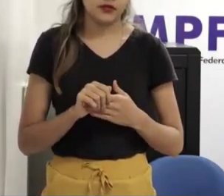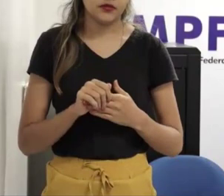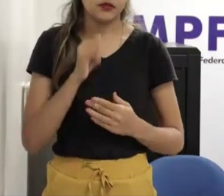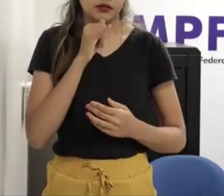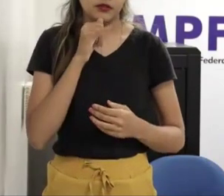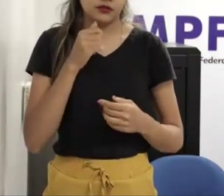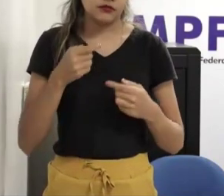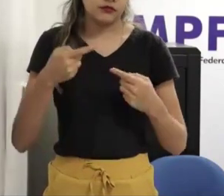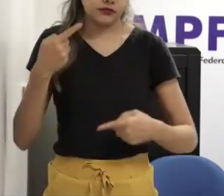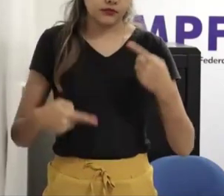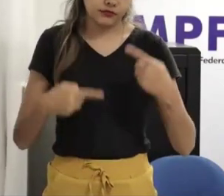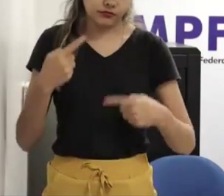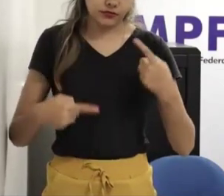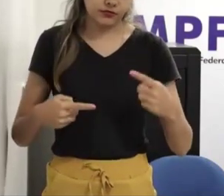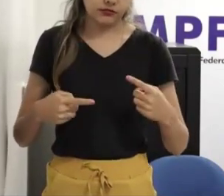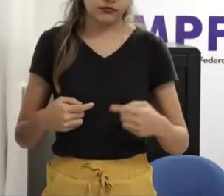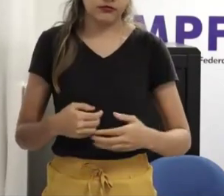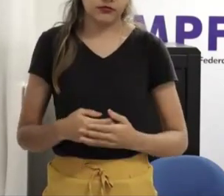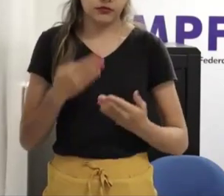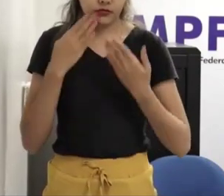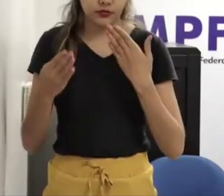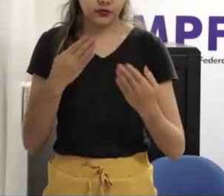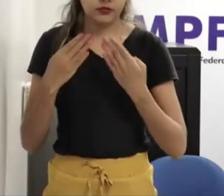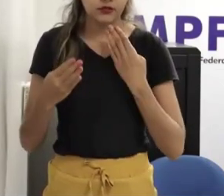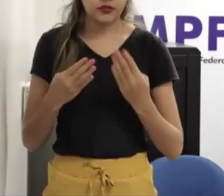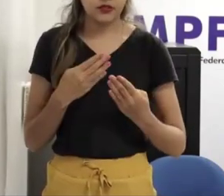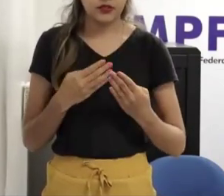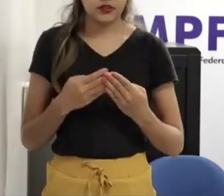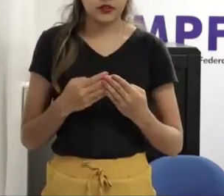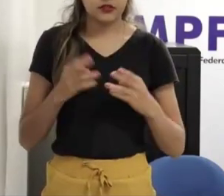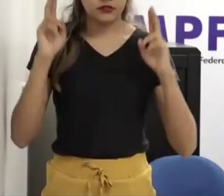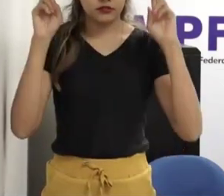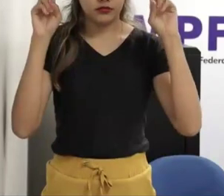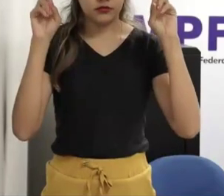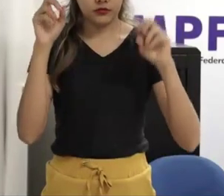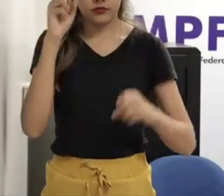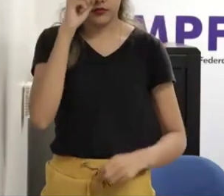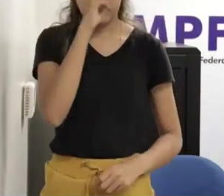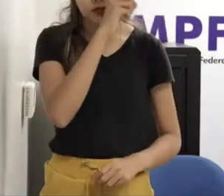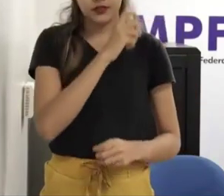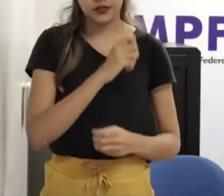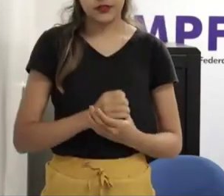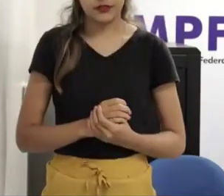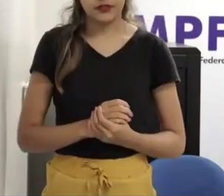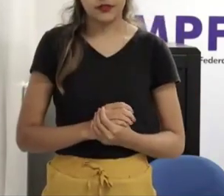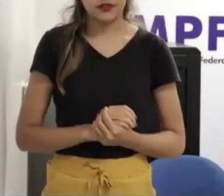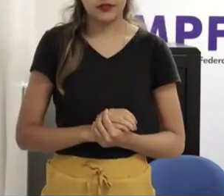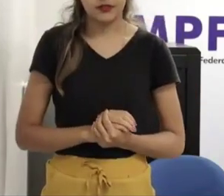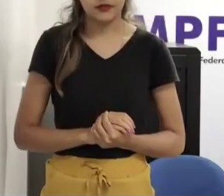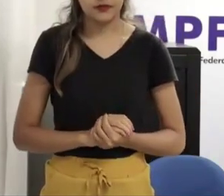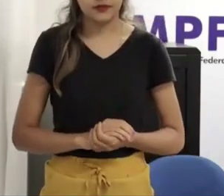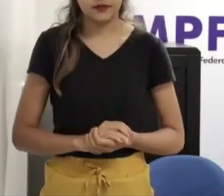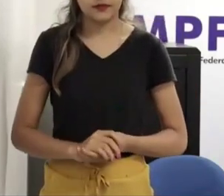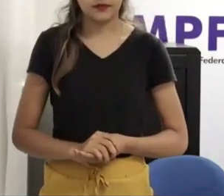um assunto muito muito vasto para se falar né deveria se fazer mais campanhas sobre isso